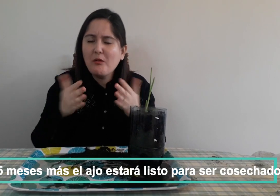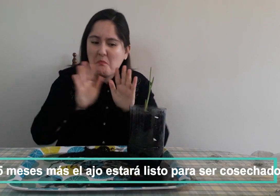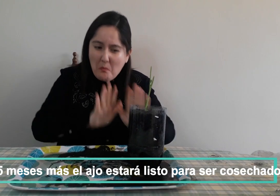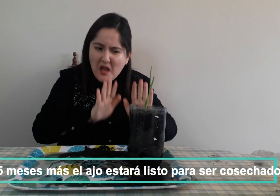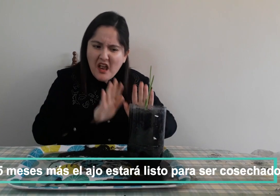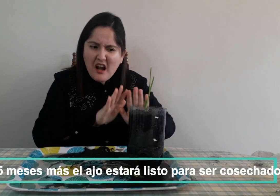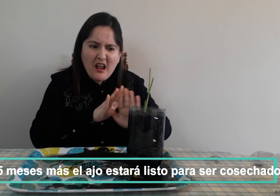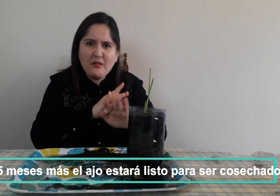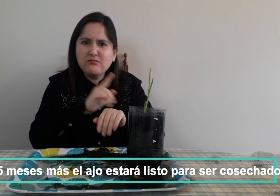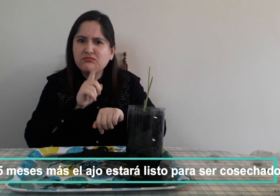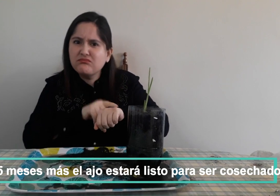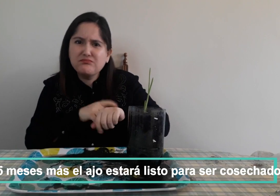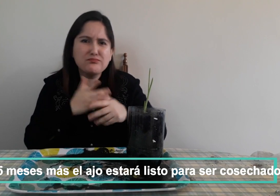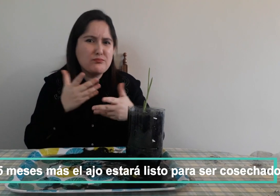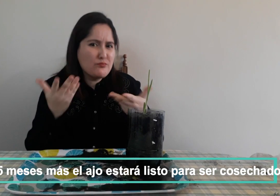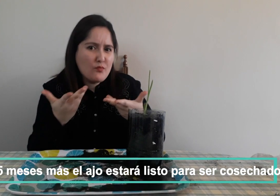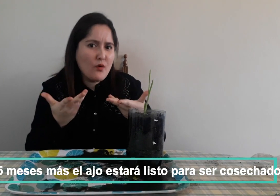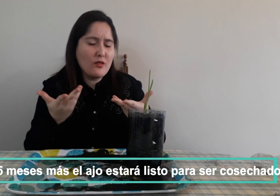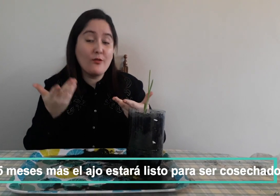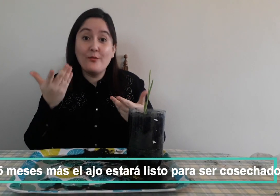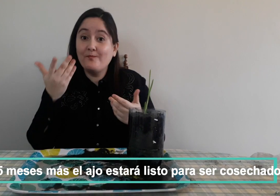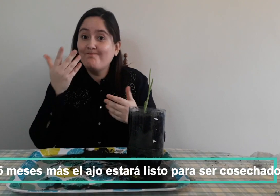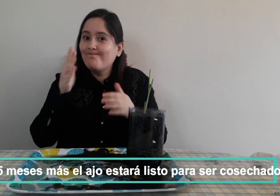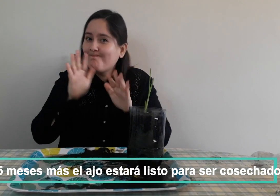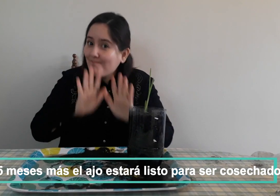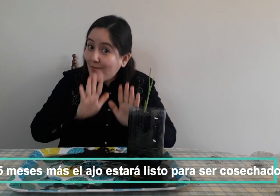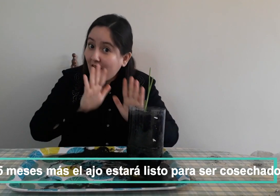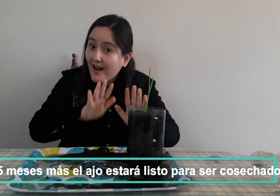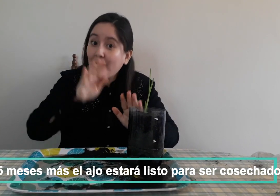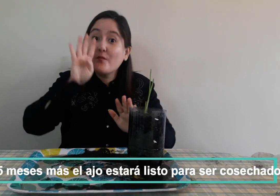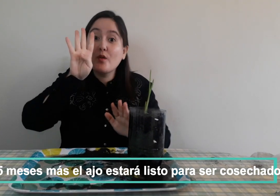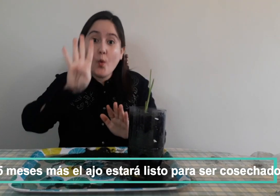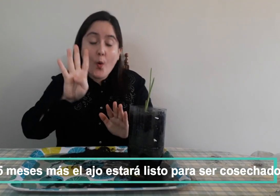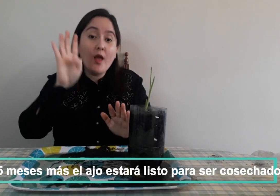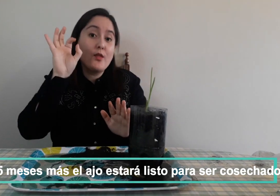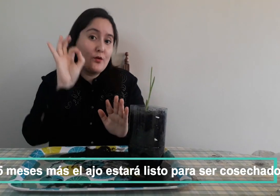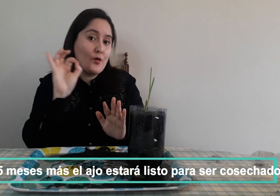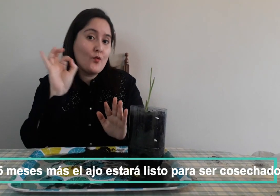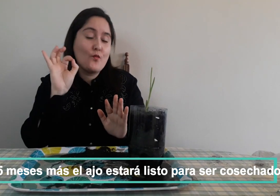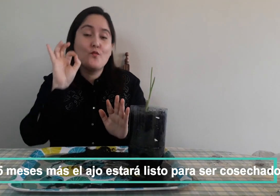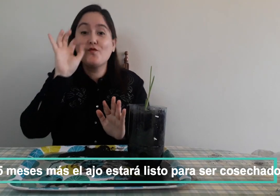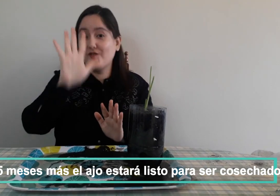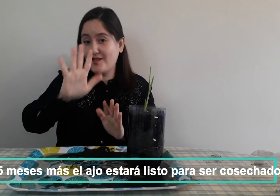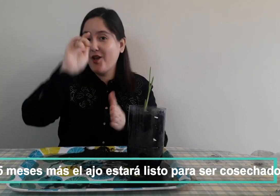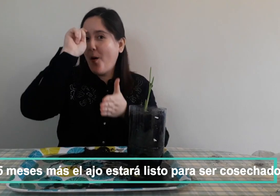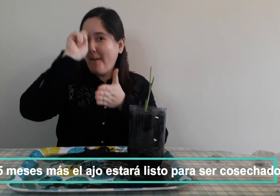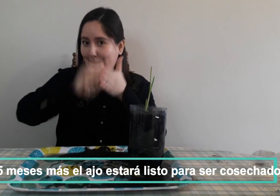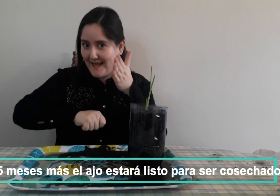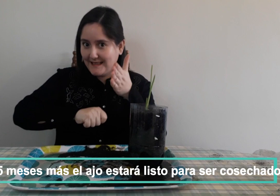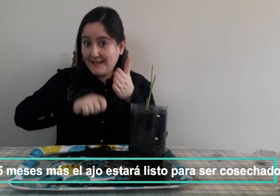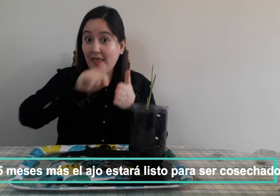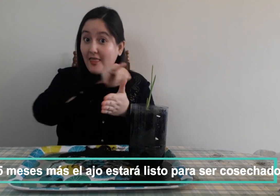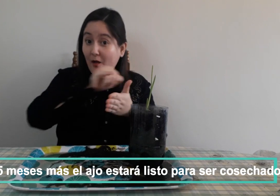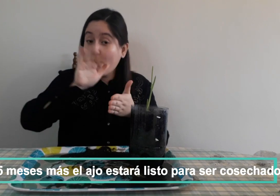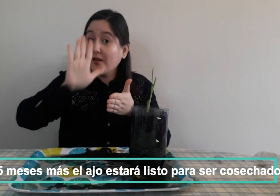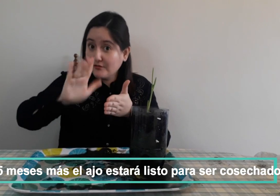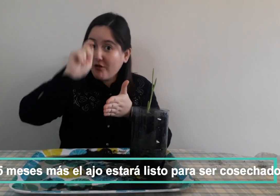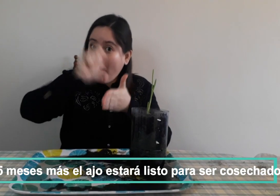¿Cuánto tiempo tendremos que esperar? Hay que esperar cuatro o cinco meses. Y después de ese tiempo,